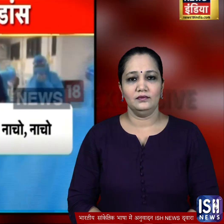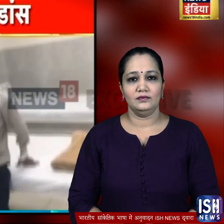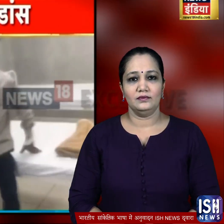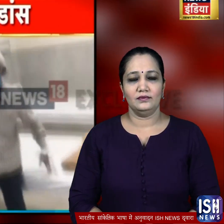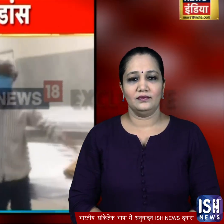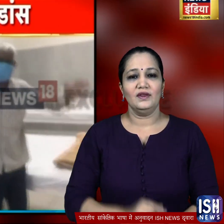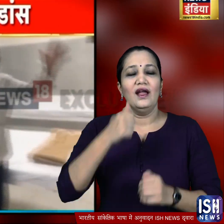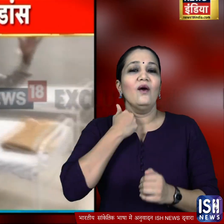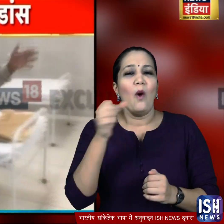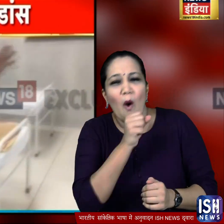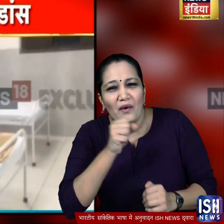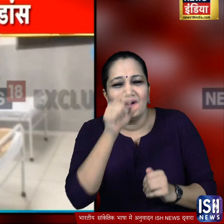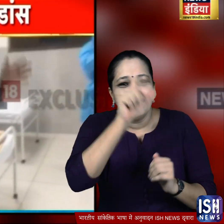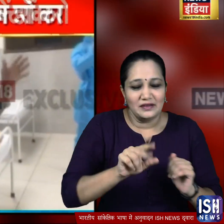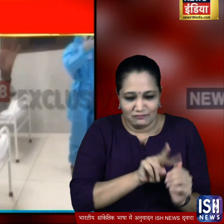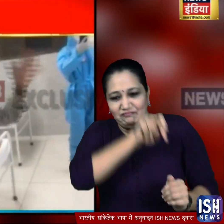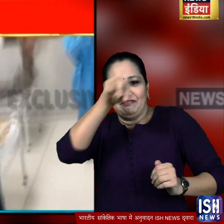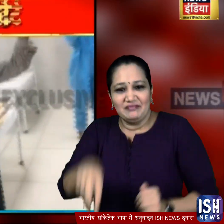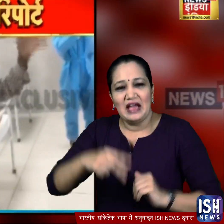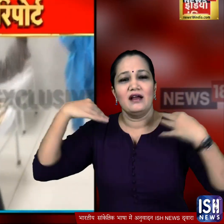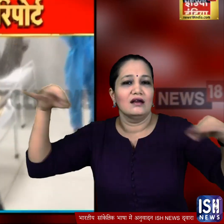वहां भरती एक बुजर्ग तो बेड से उतर कर नाचते दिखे।